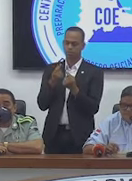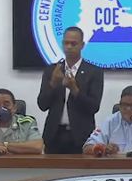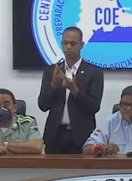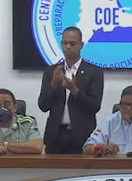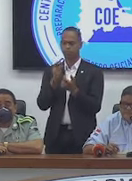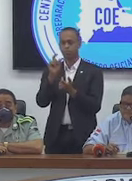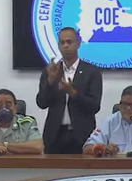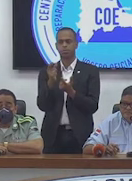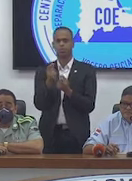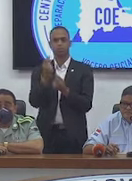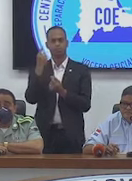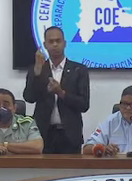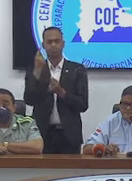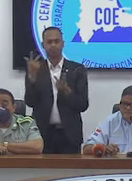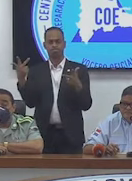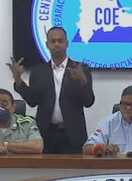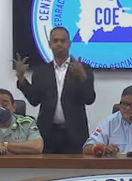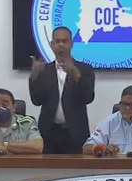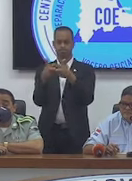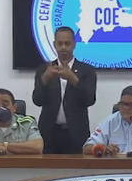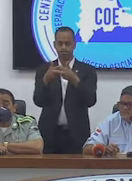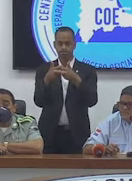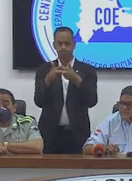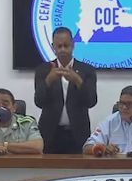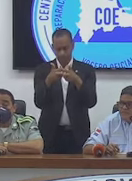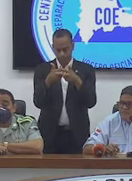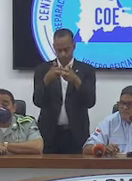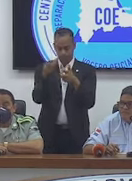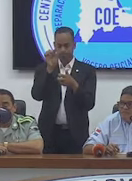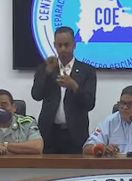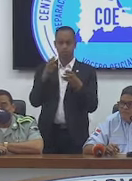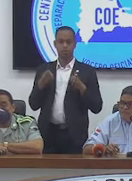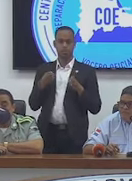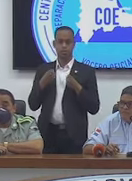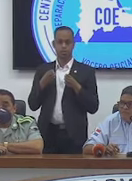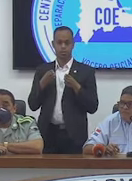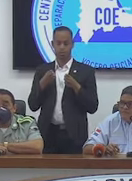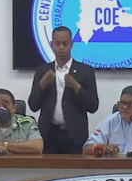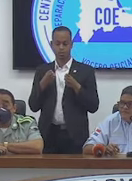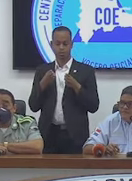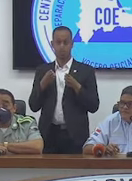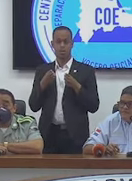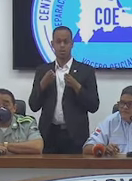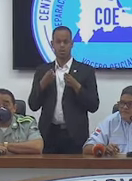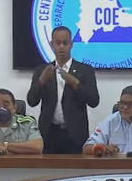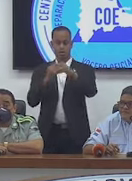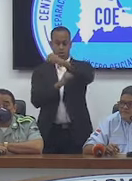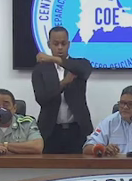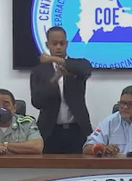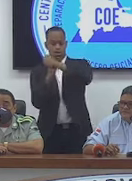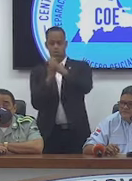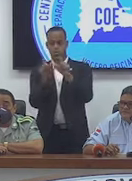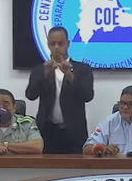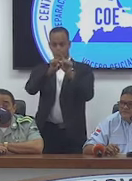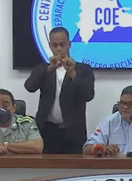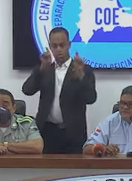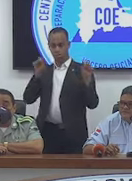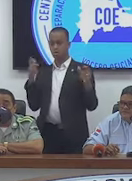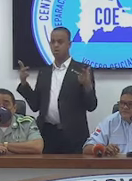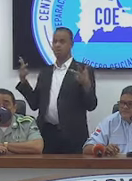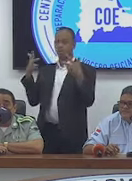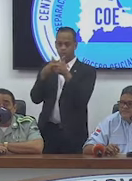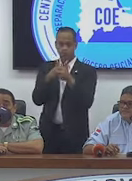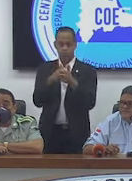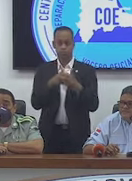tenemos que colisionó con el muro del puente que sostiene la barandilla del puente de esa vía.